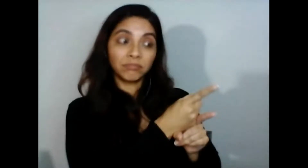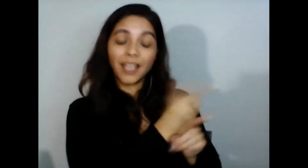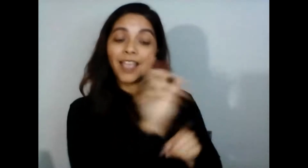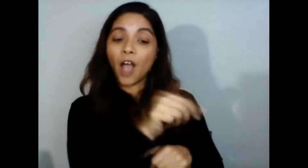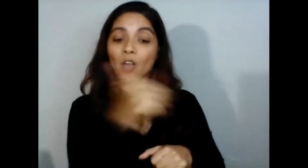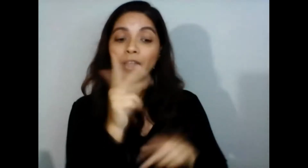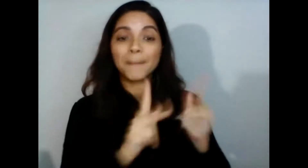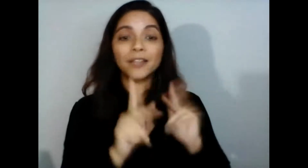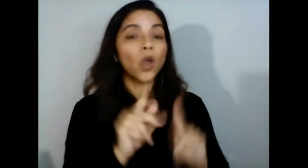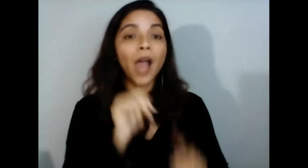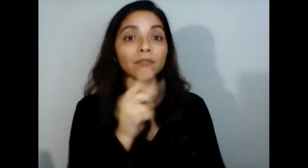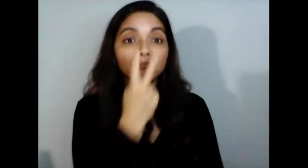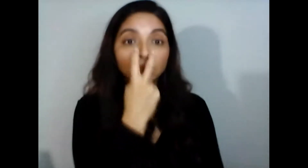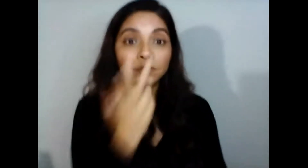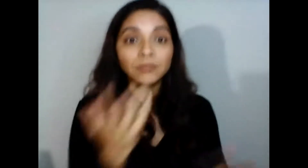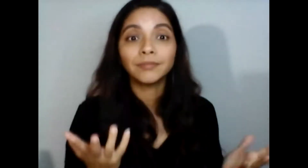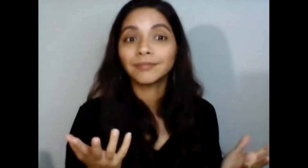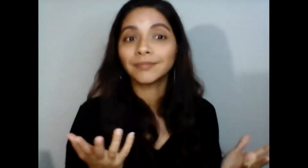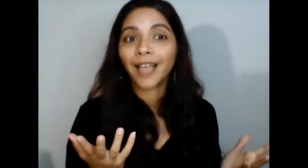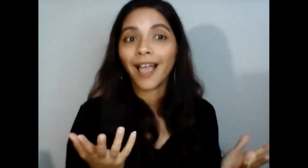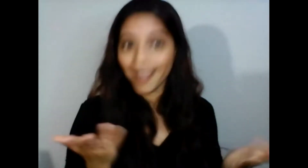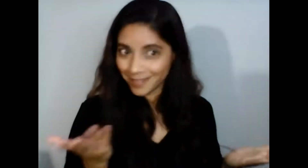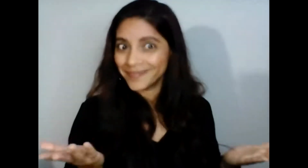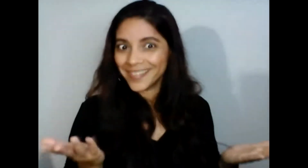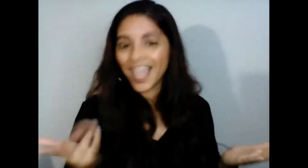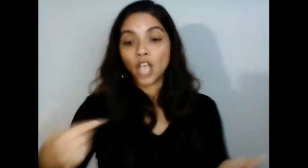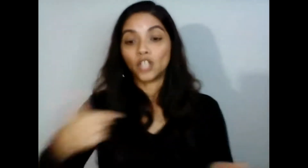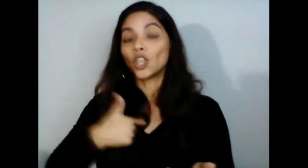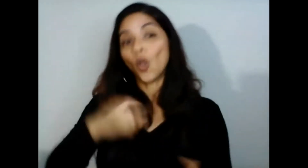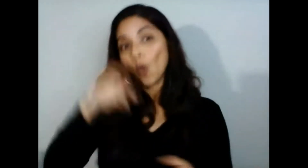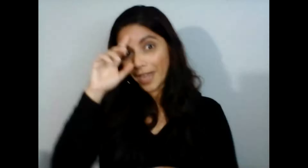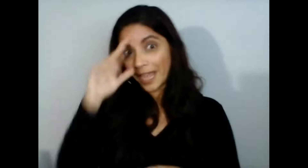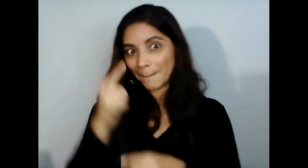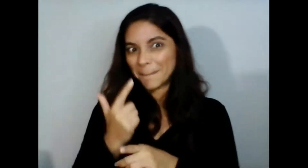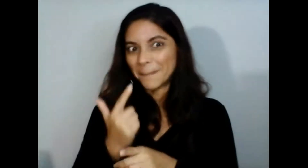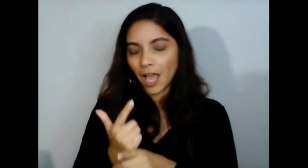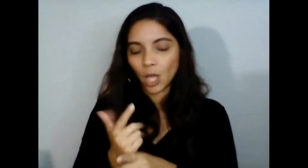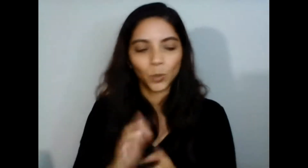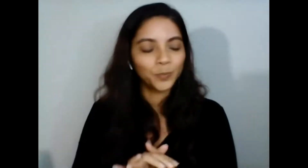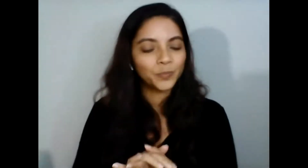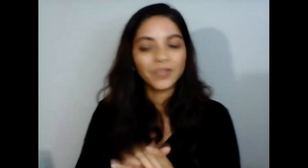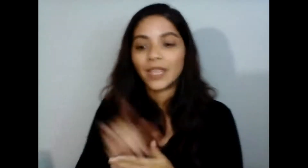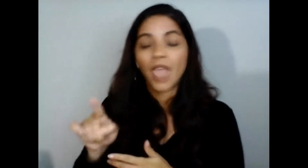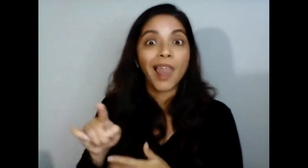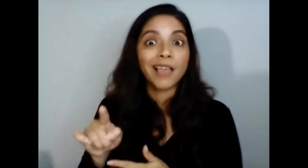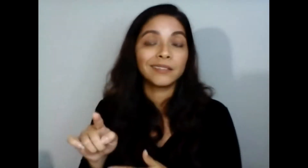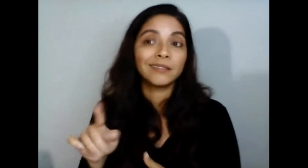evidentes o sea yo tengo un hermano que es totalmente